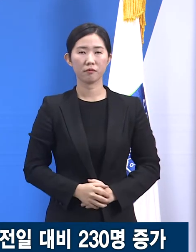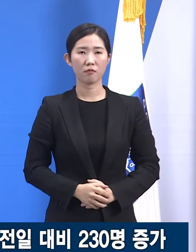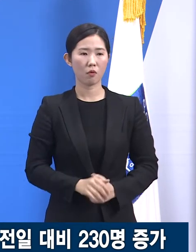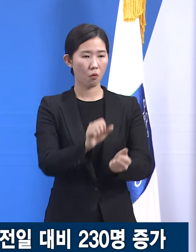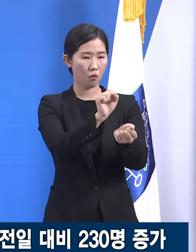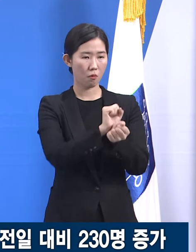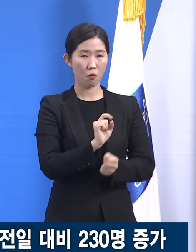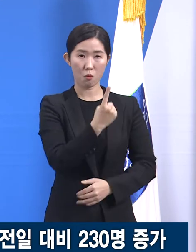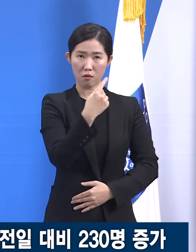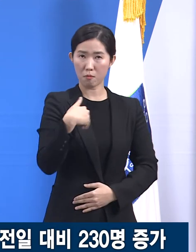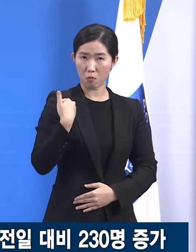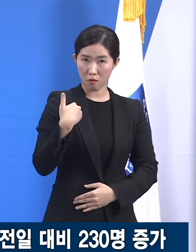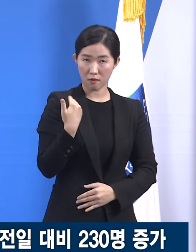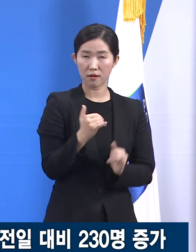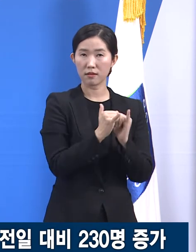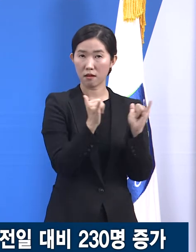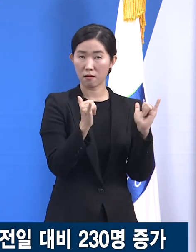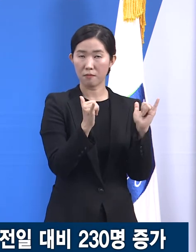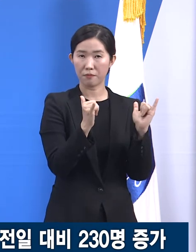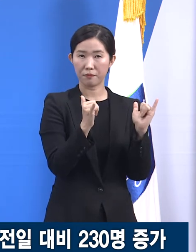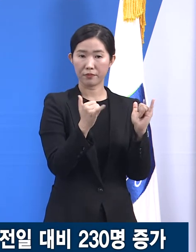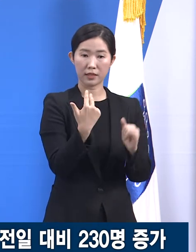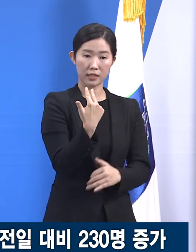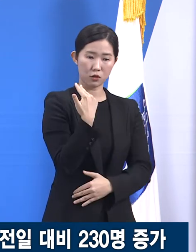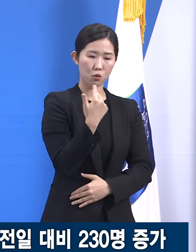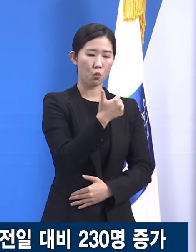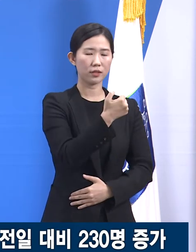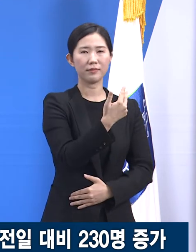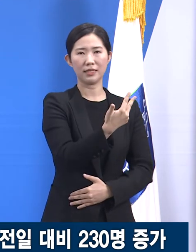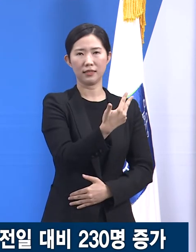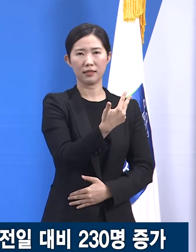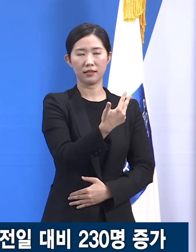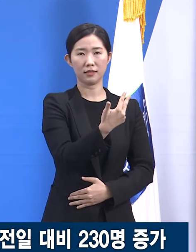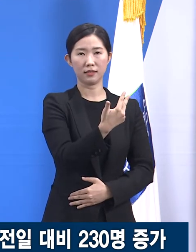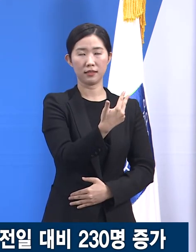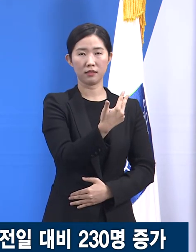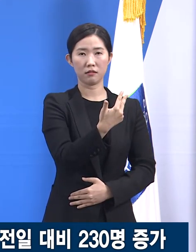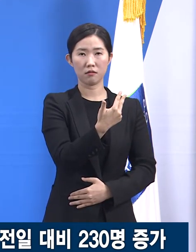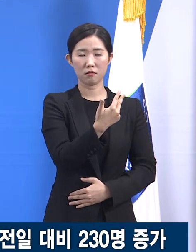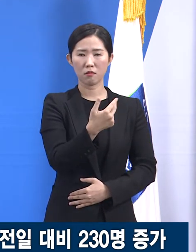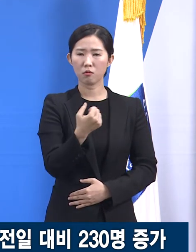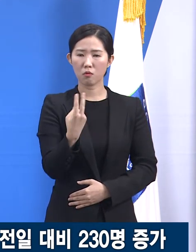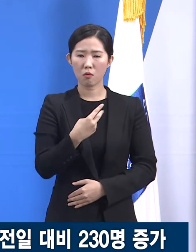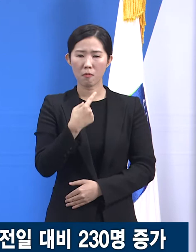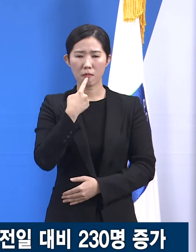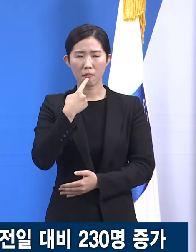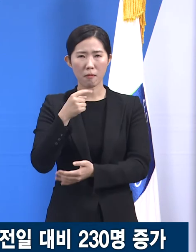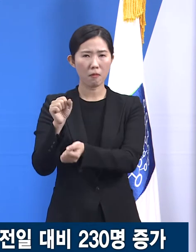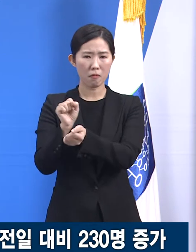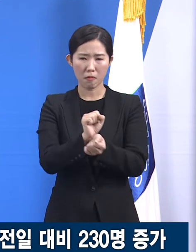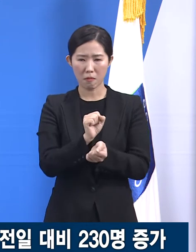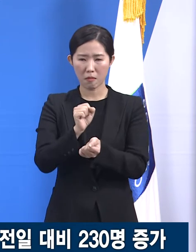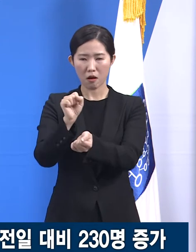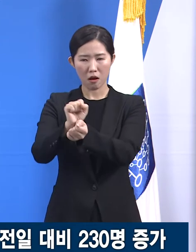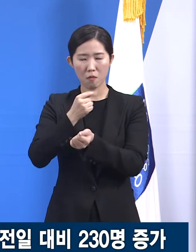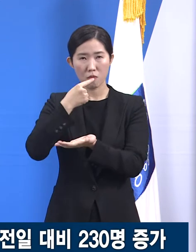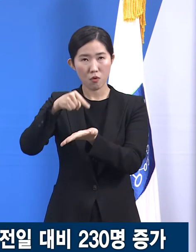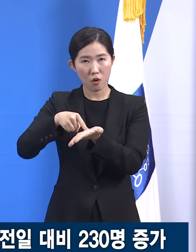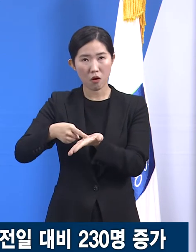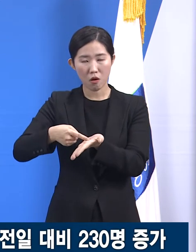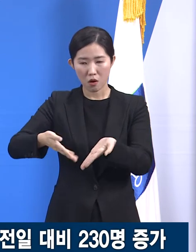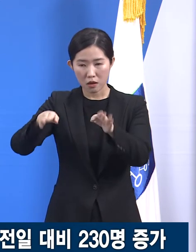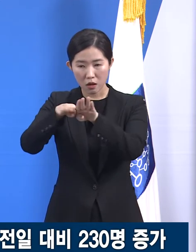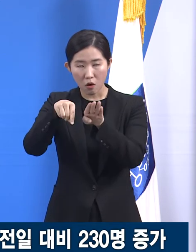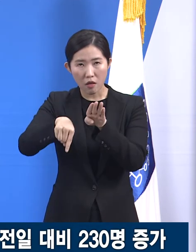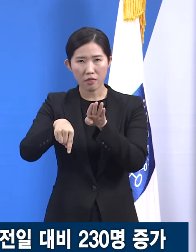경로를 알 수 없는 확진자는 일평균 57명이며 치약시설 관련 확진자는 일평균 18명입니다.